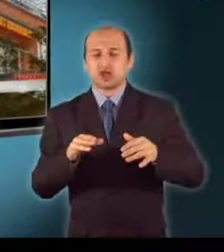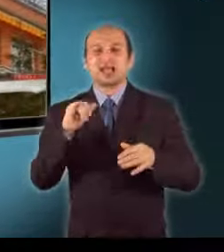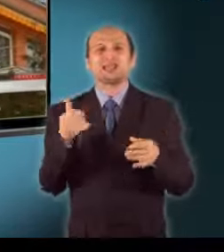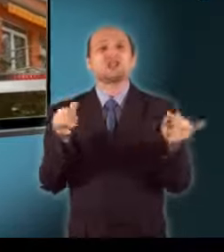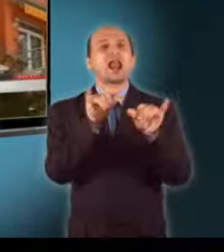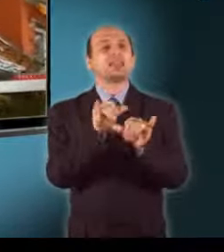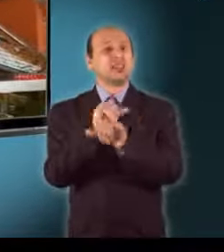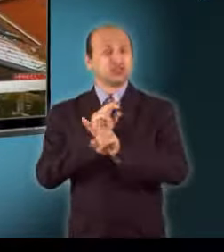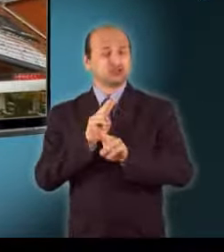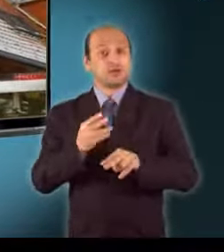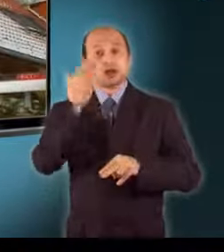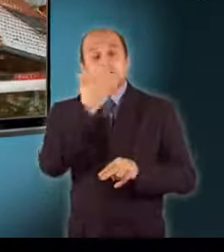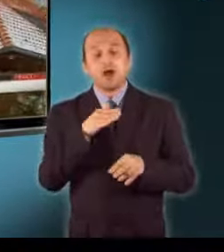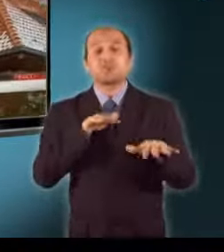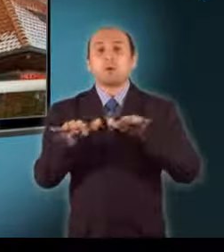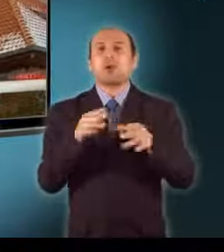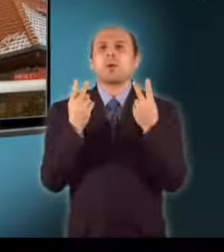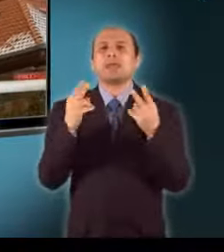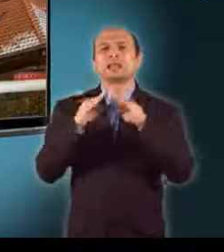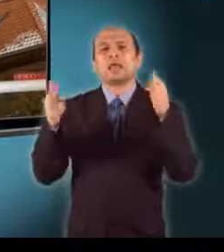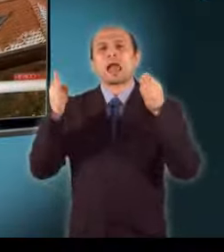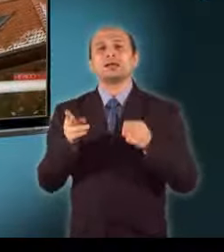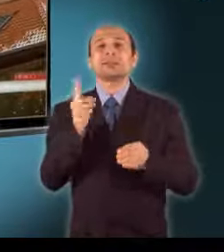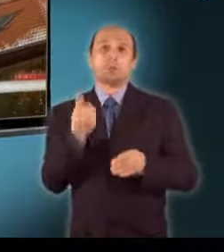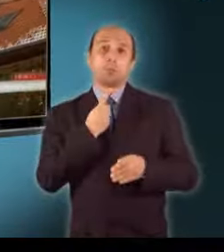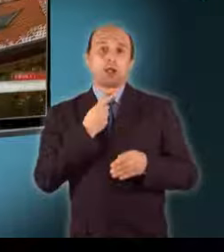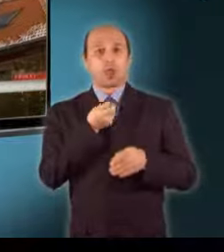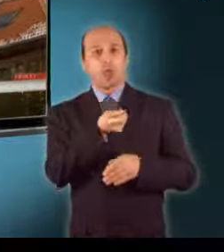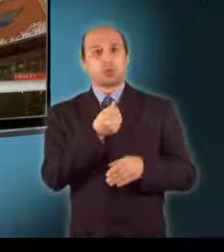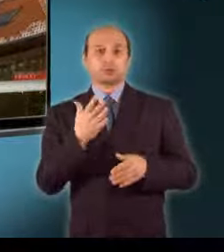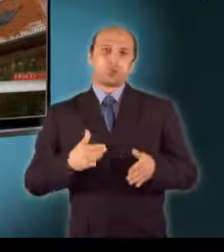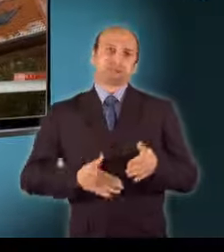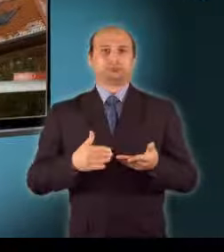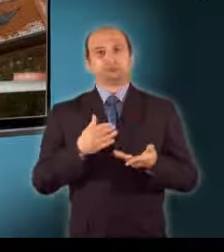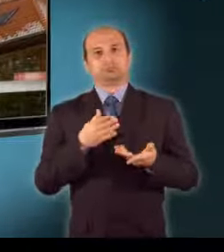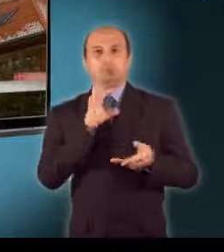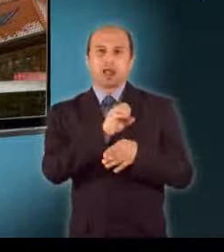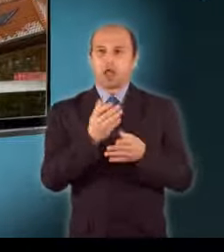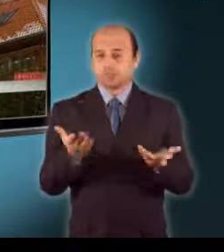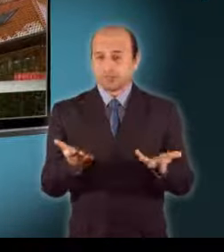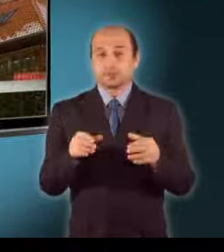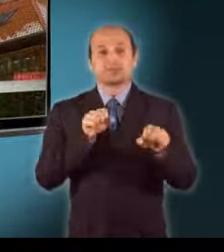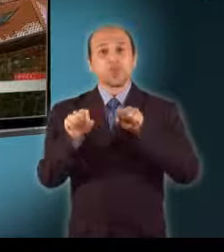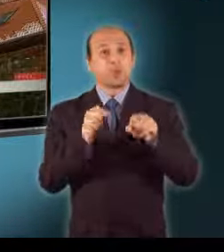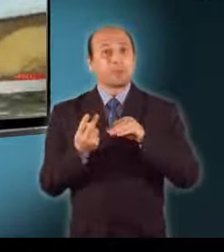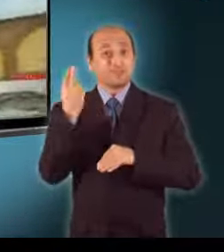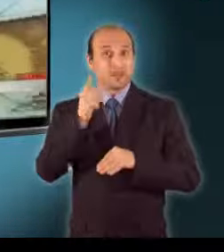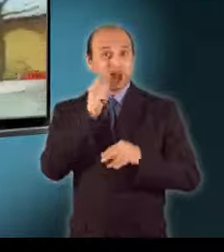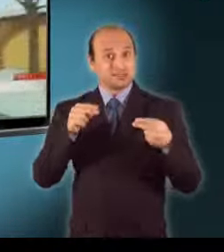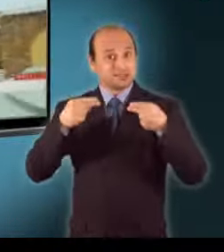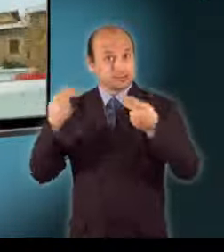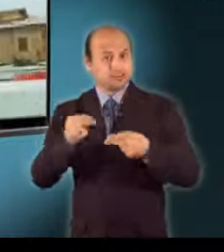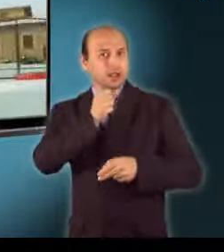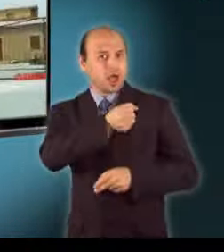ingatlan forgalmi értékét magának az adózónak kellene megbecsülnie. A kormányfő kevéssel adásunk után nyilatkozik arról,